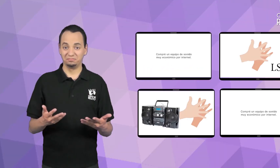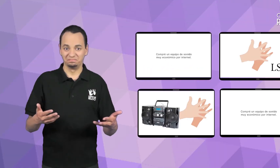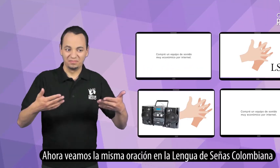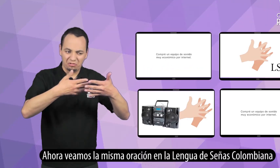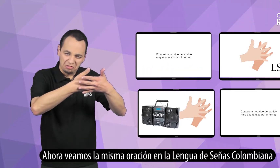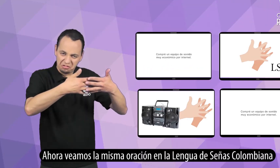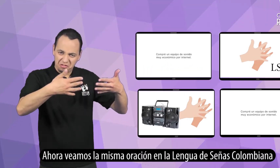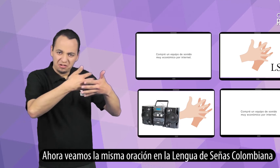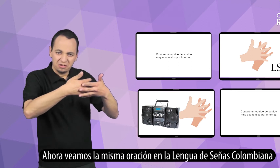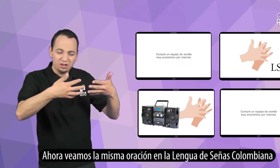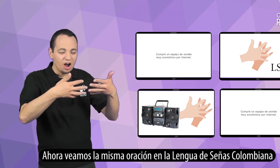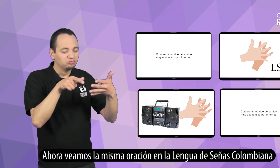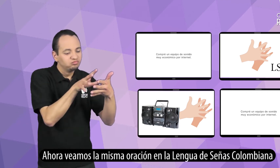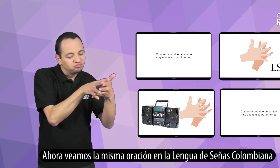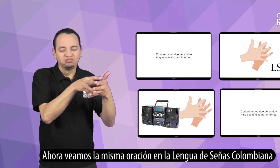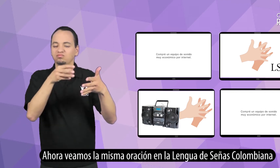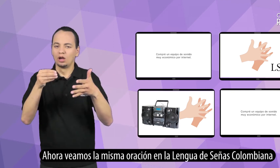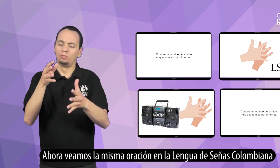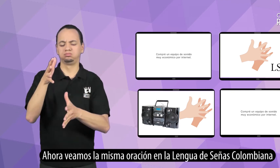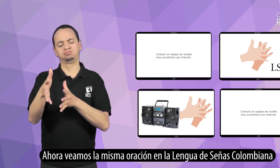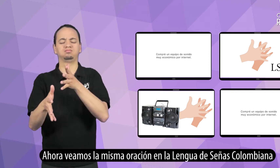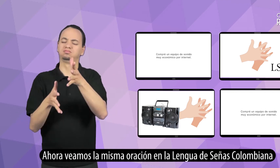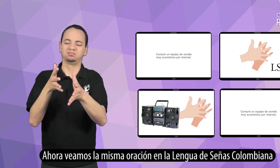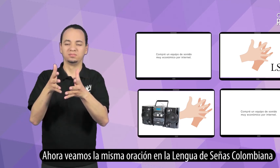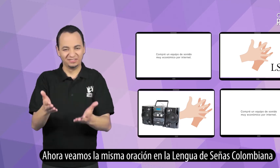Ahora veamos la misma oración en la lengua de señas colombiana.